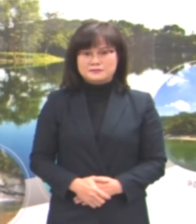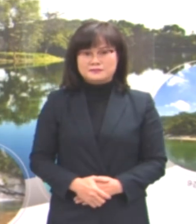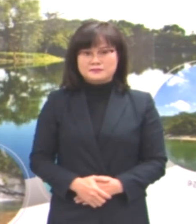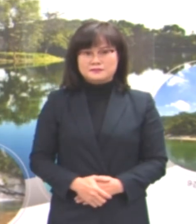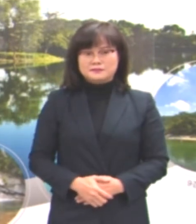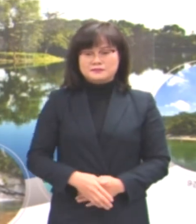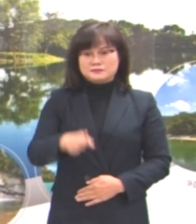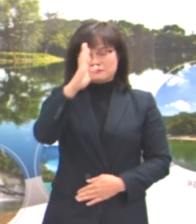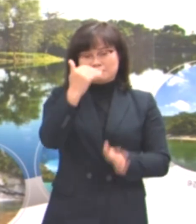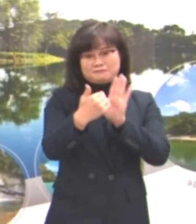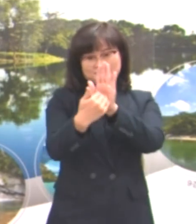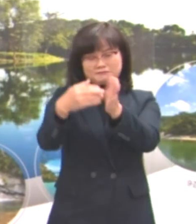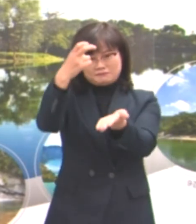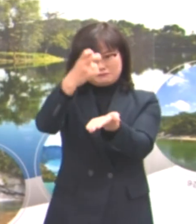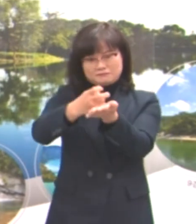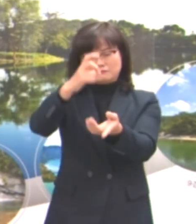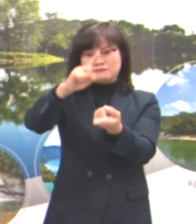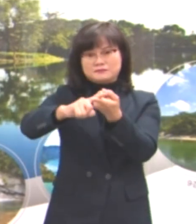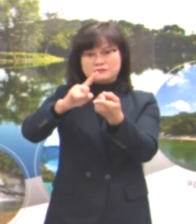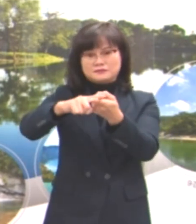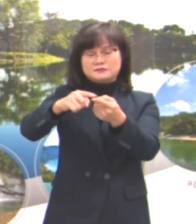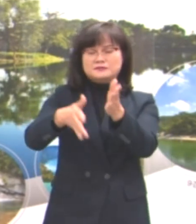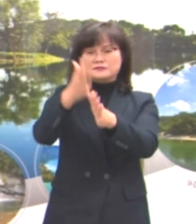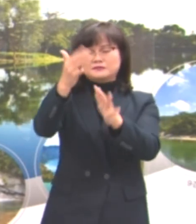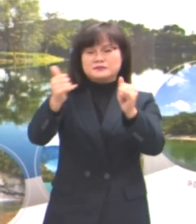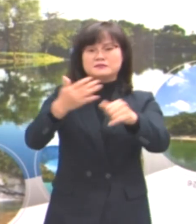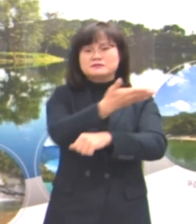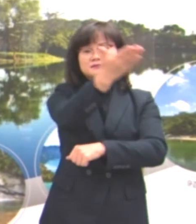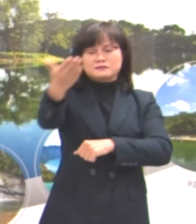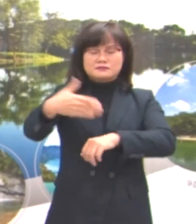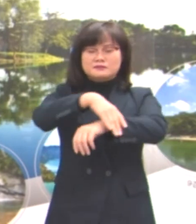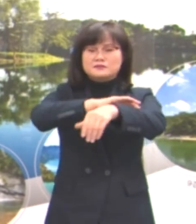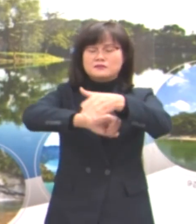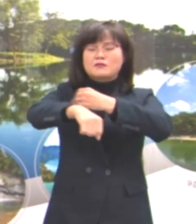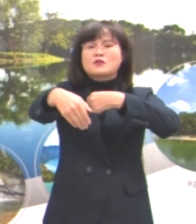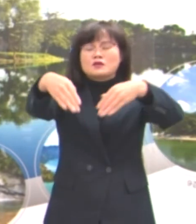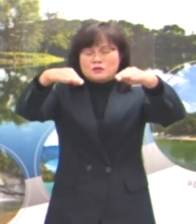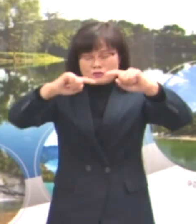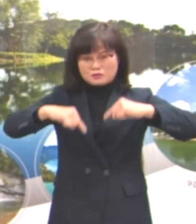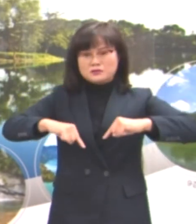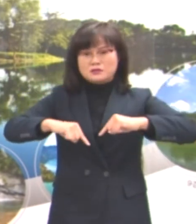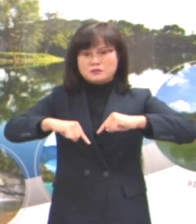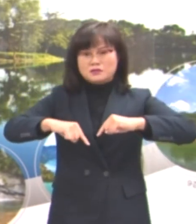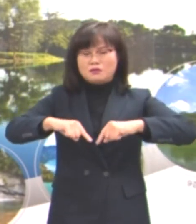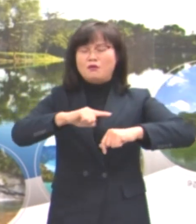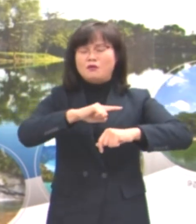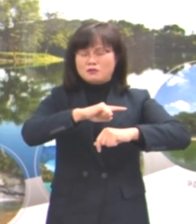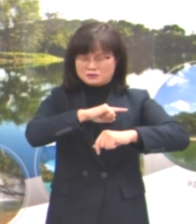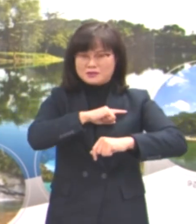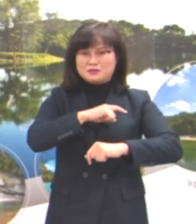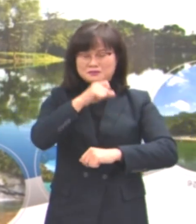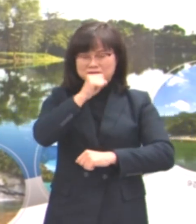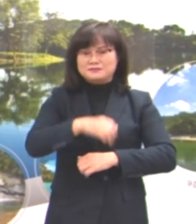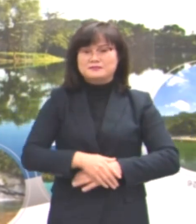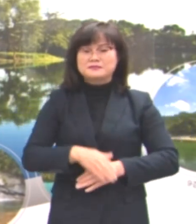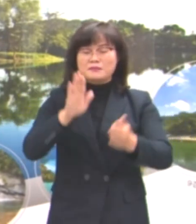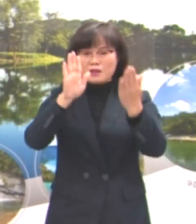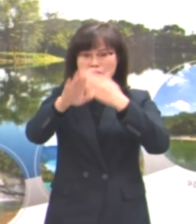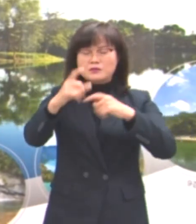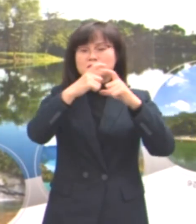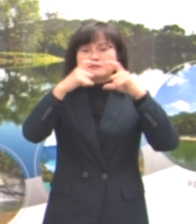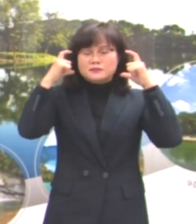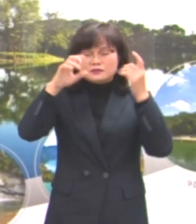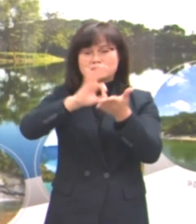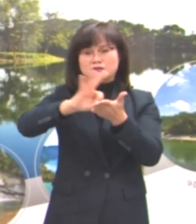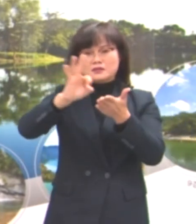방역수칙에 대한 시민 여러분의 적극적인 동참이 최고의 백신입니다. 앞으로도 마스크